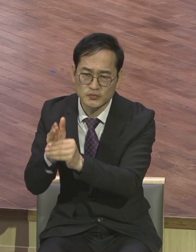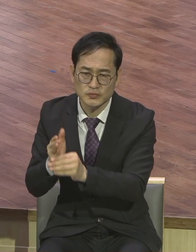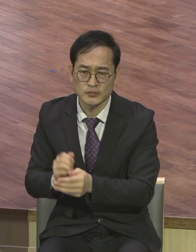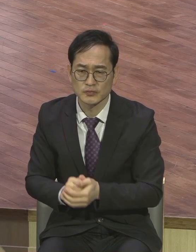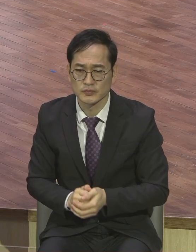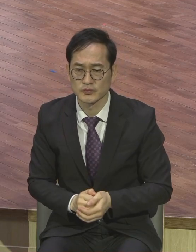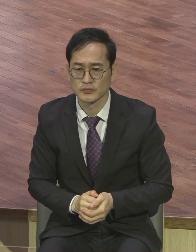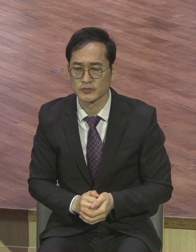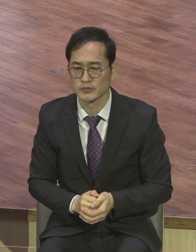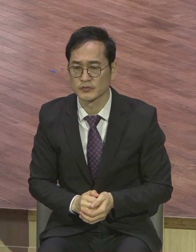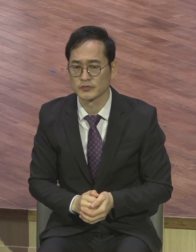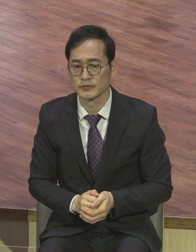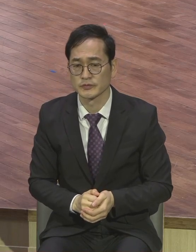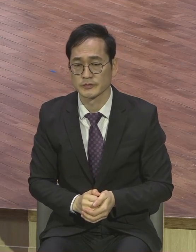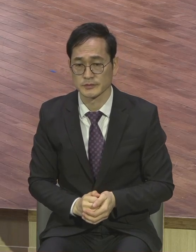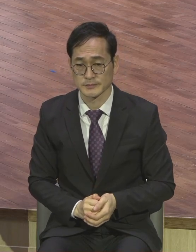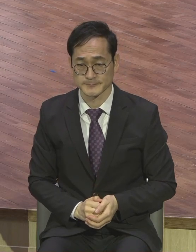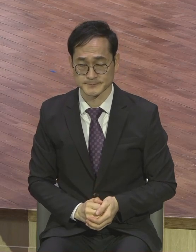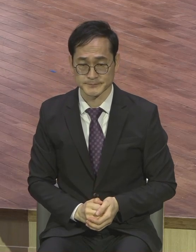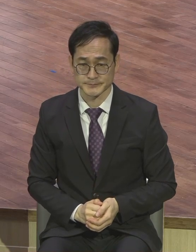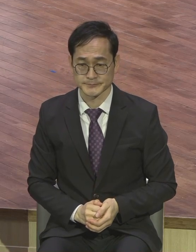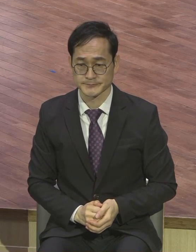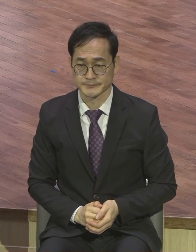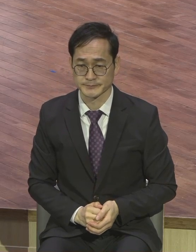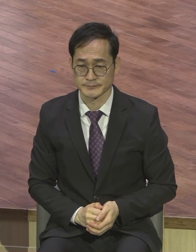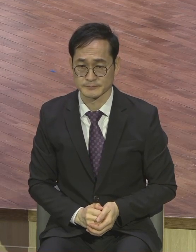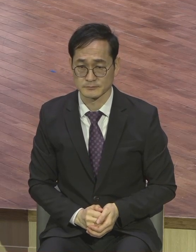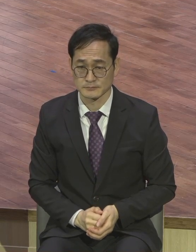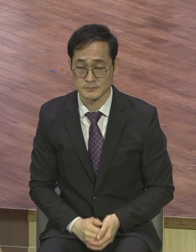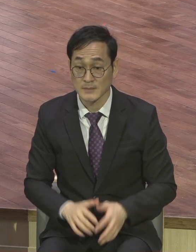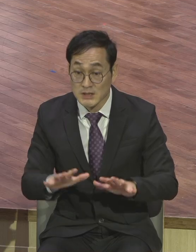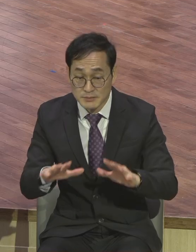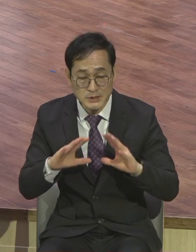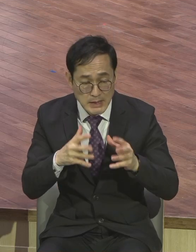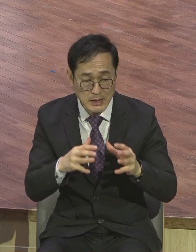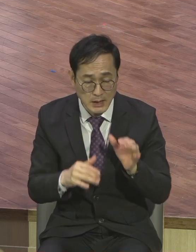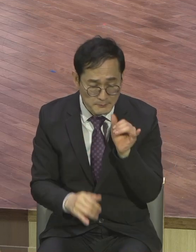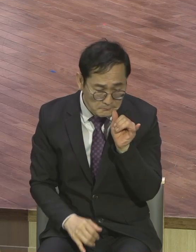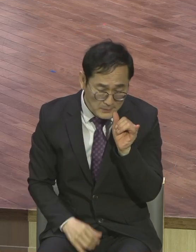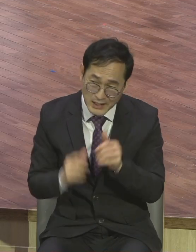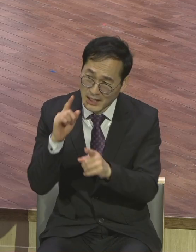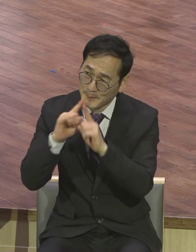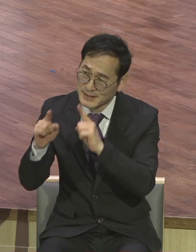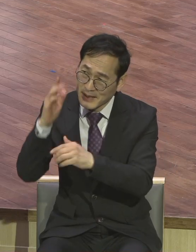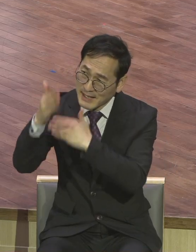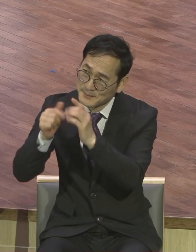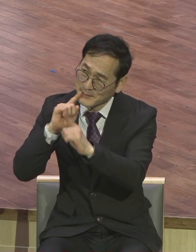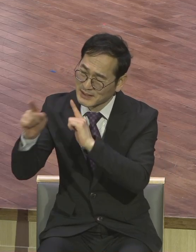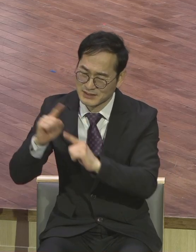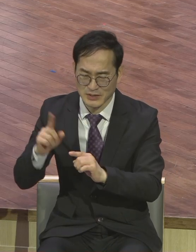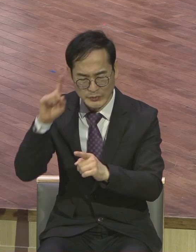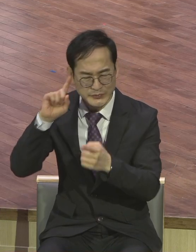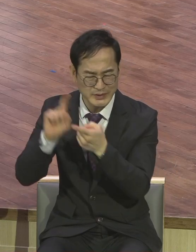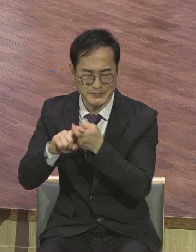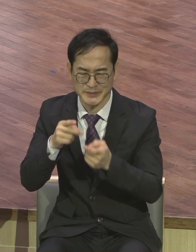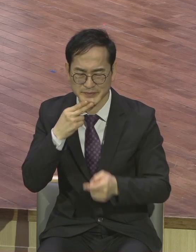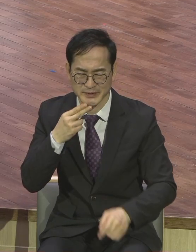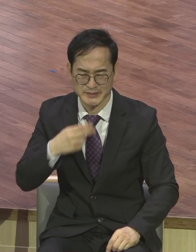여러분들이 이렇게 세상에 미쳐가지고 말씀에 관심 없고 어떤 정신 물질